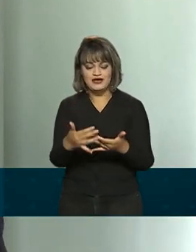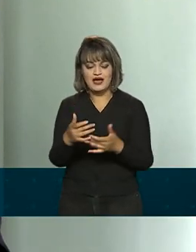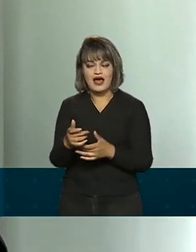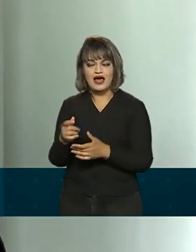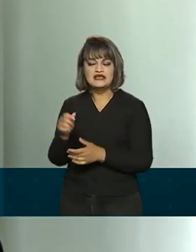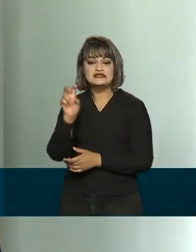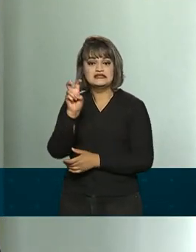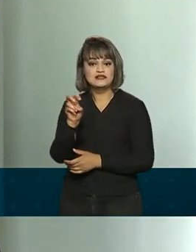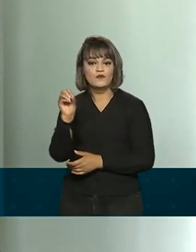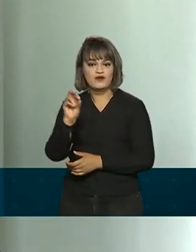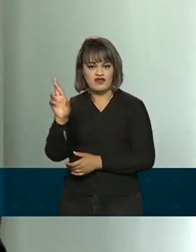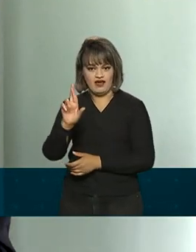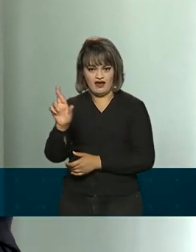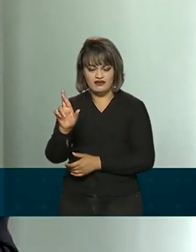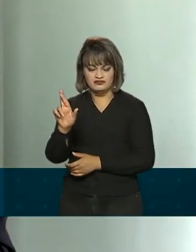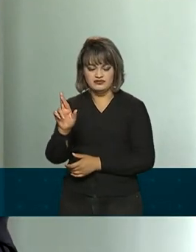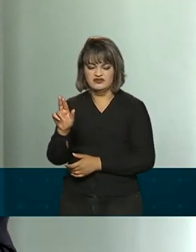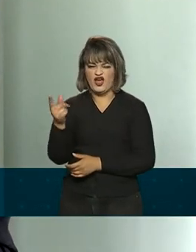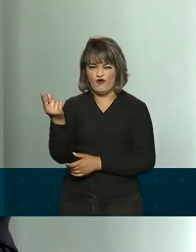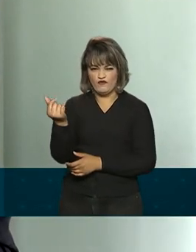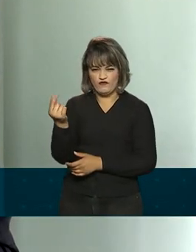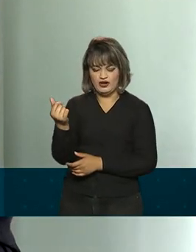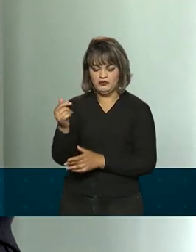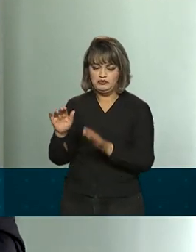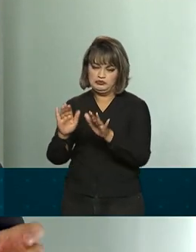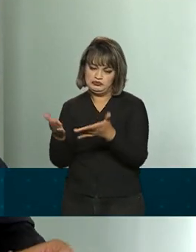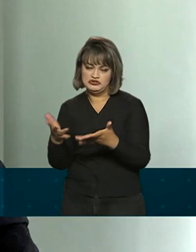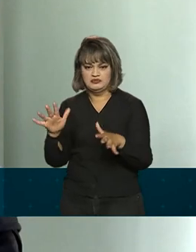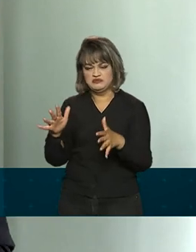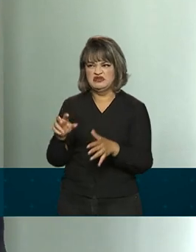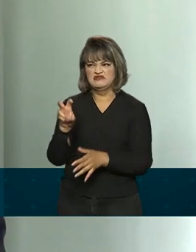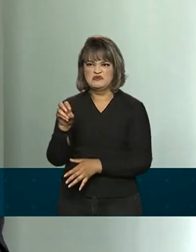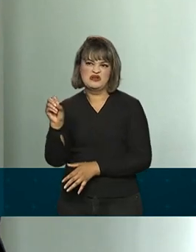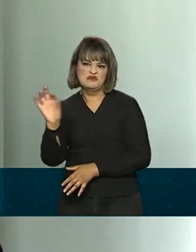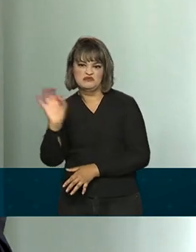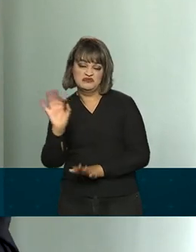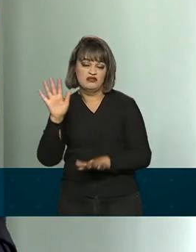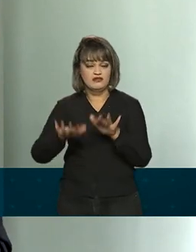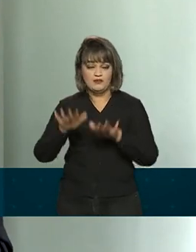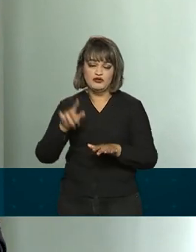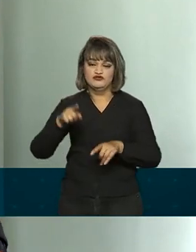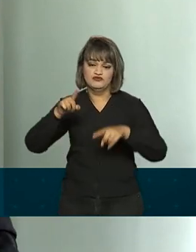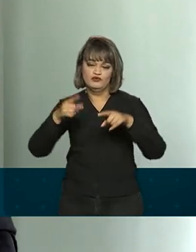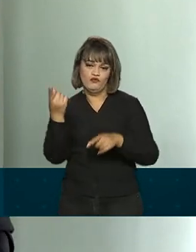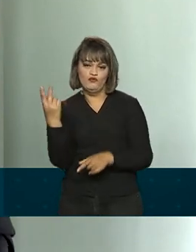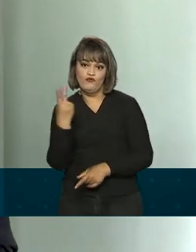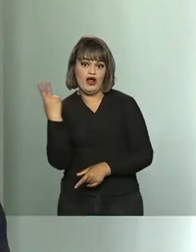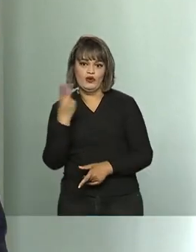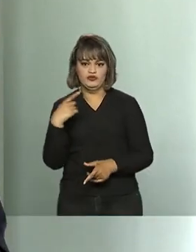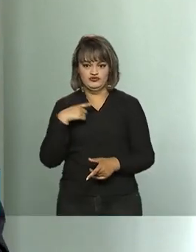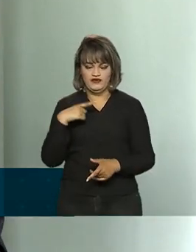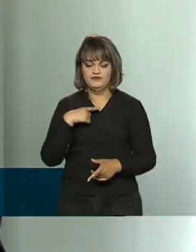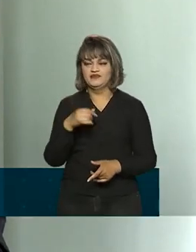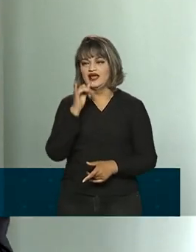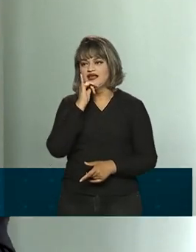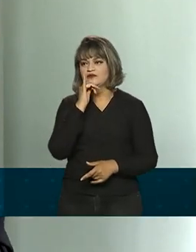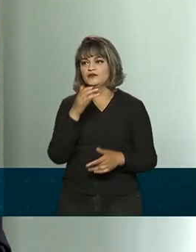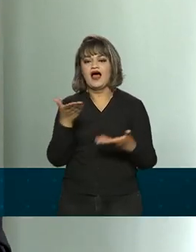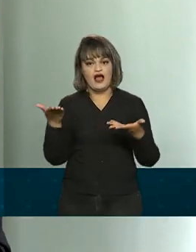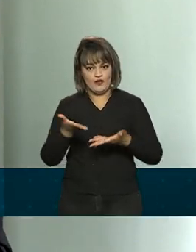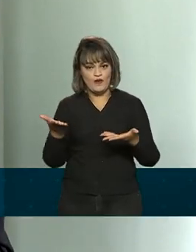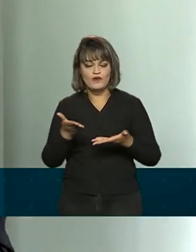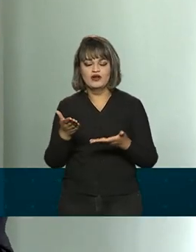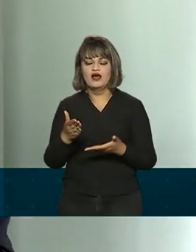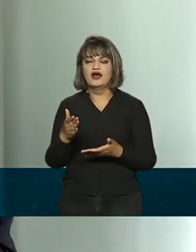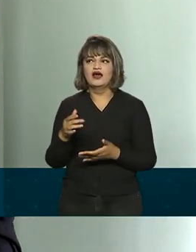no valor de 50% do preço de um botijão de gás de 13 quilos. Ou seja, se atualmente em média um